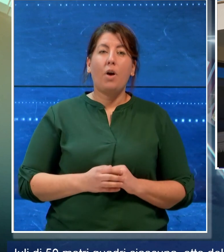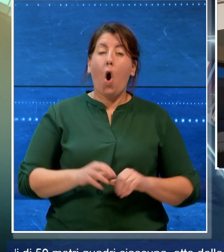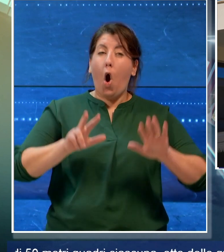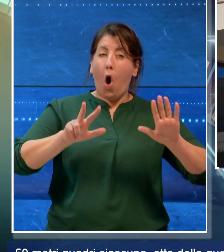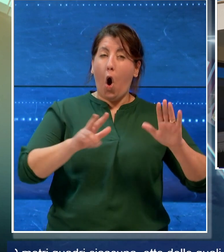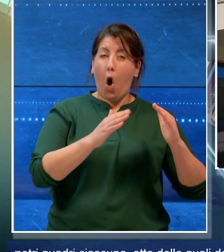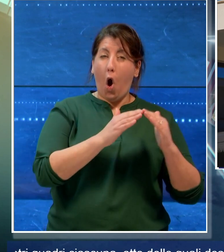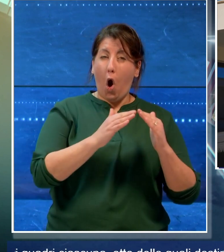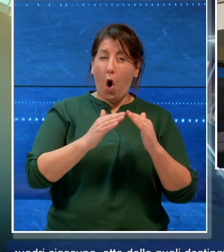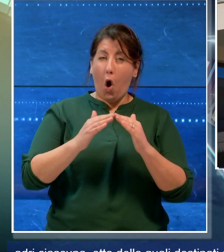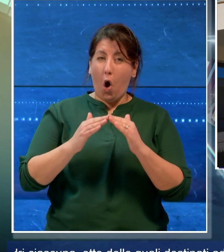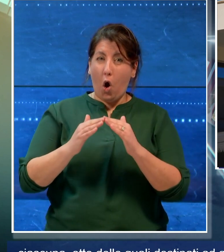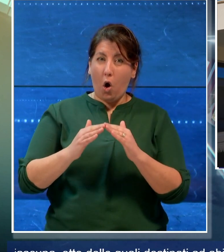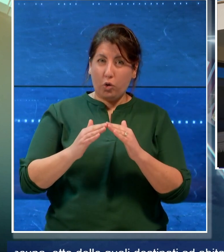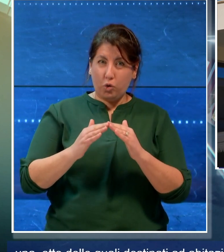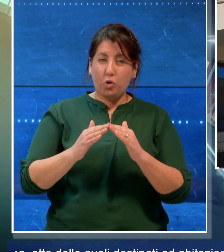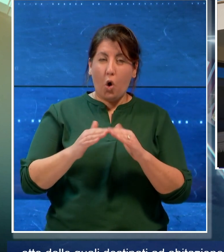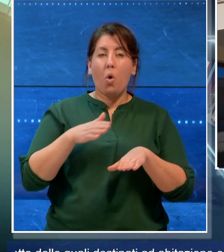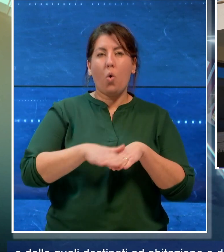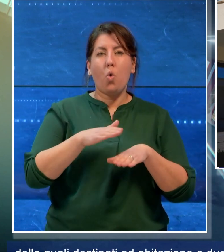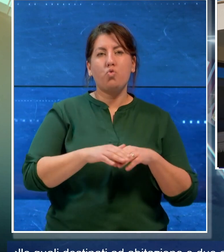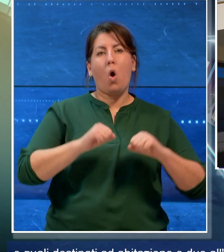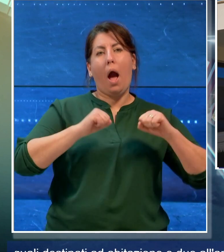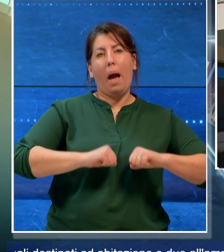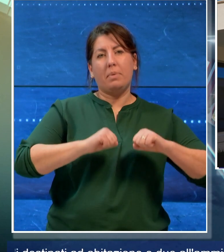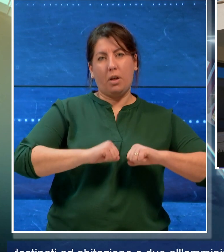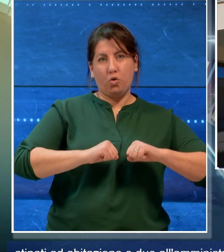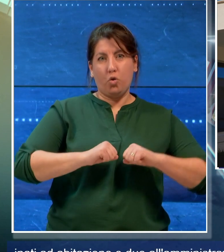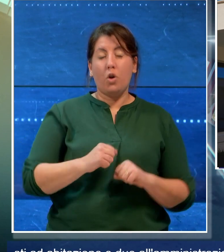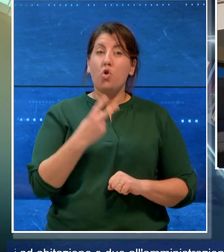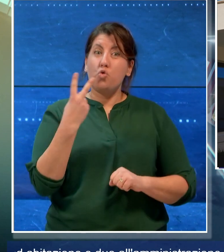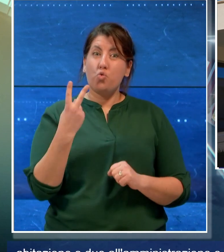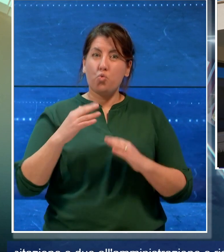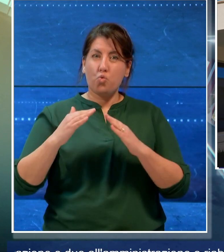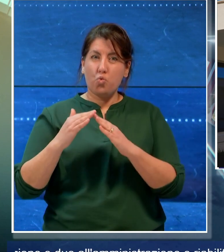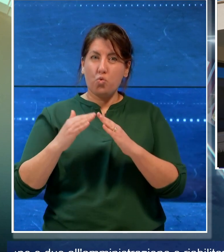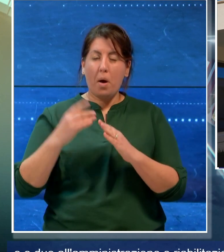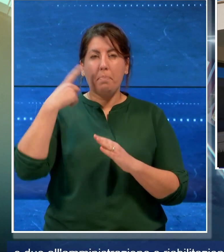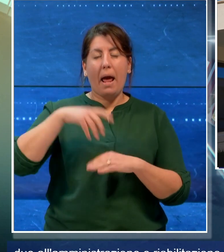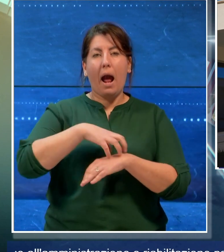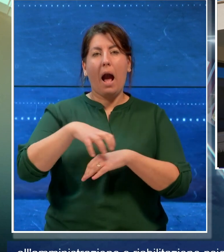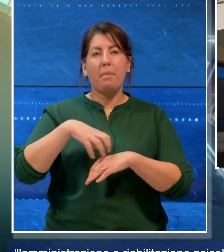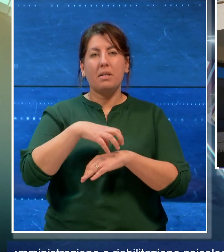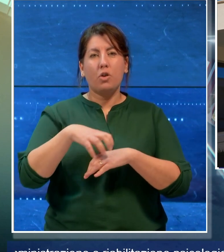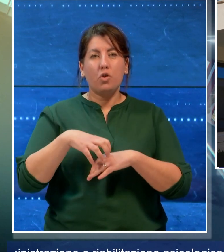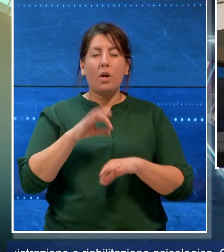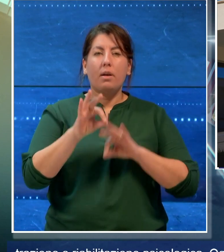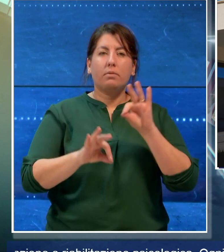destinati ad abitazione e 2 alla amministrazione e alla